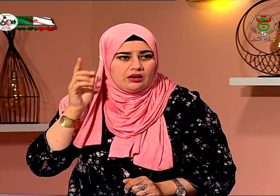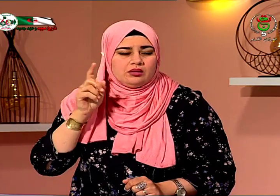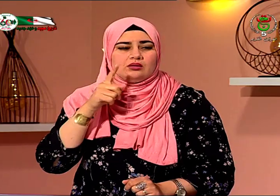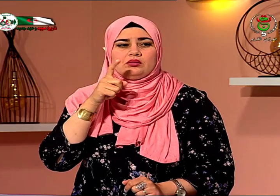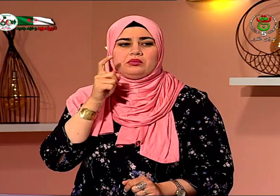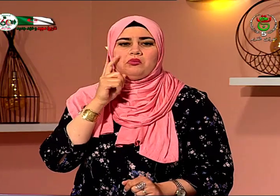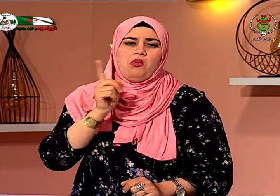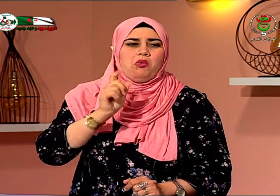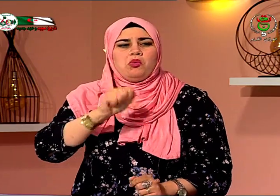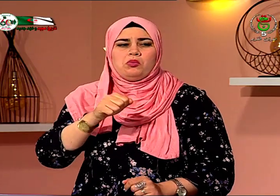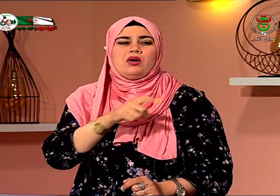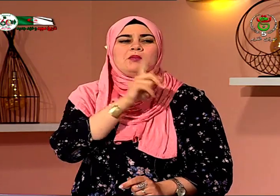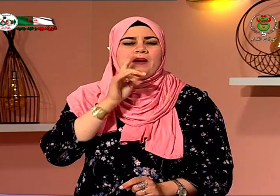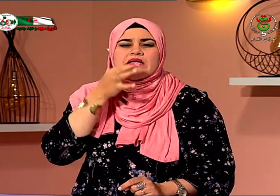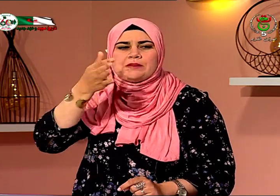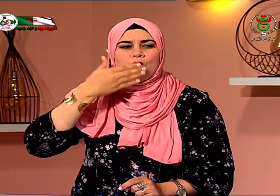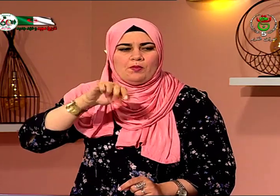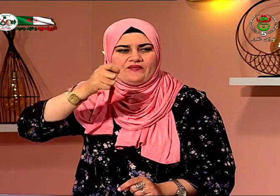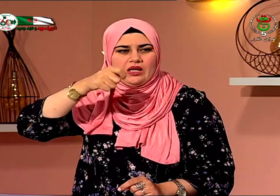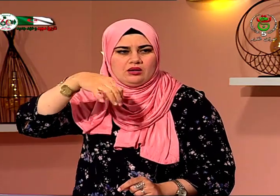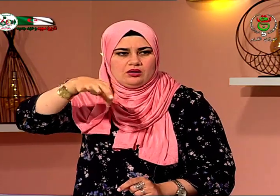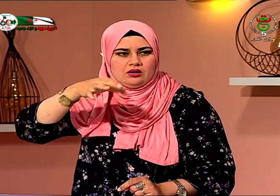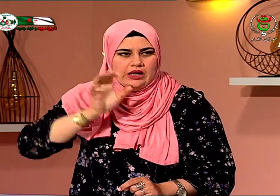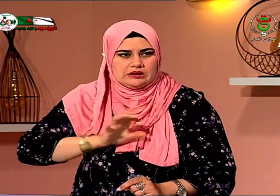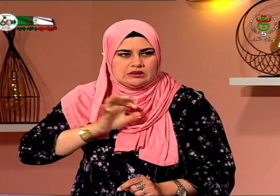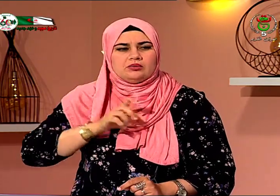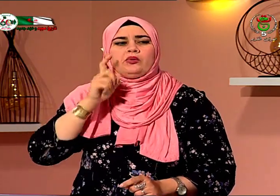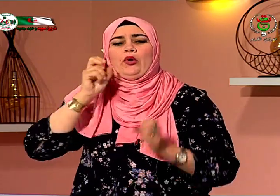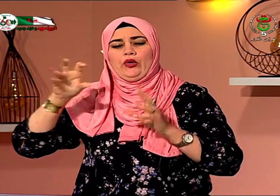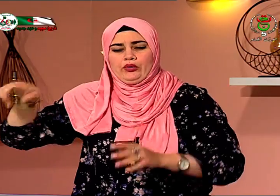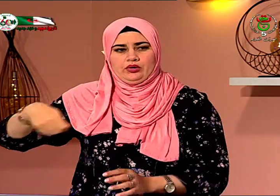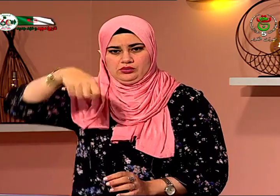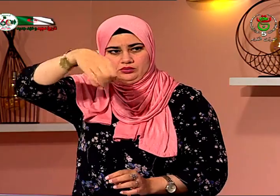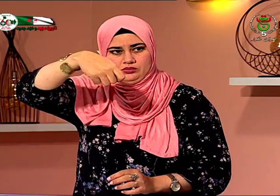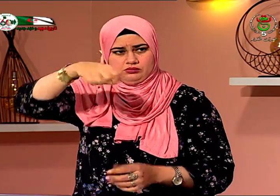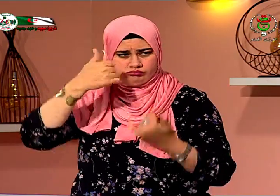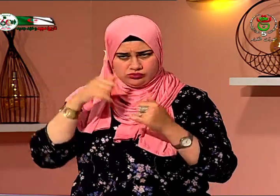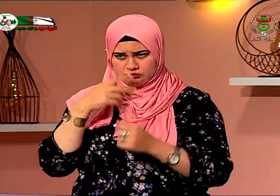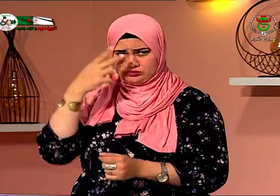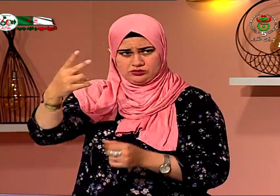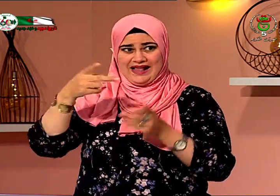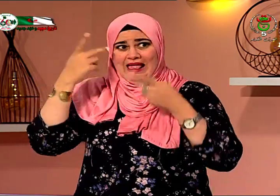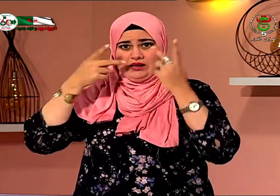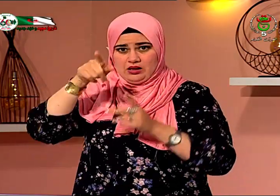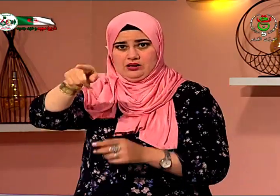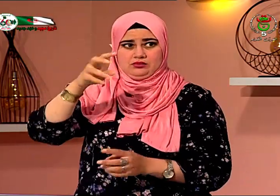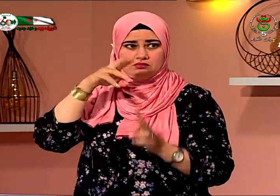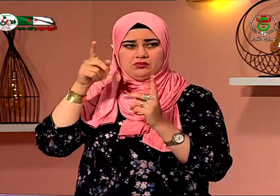فإني أنظر إليهم يعني الوالد وجد حيلة أنه